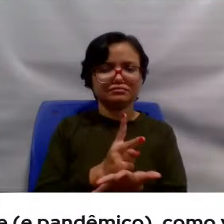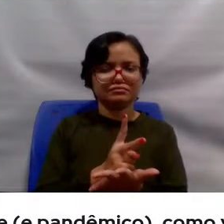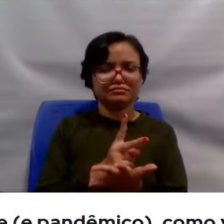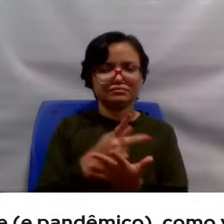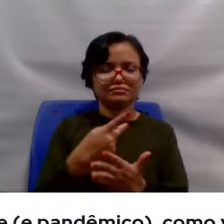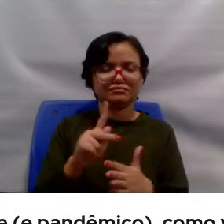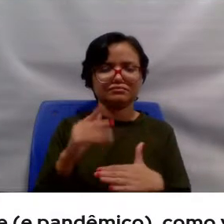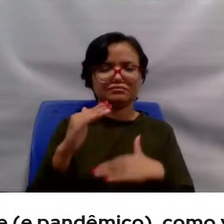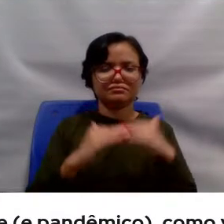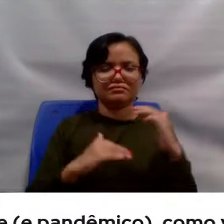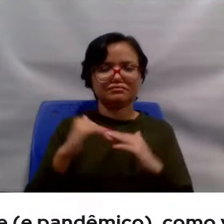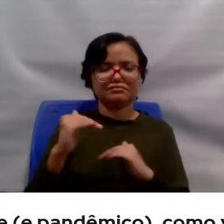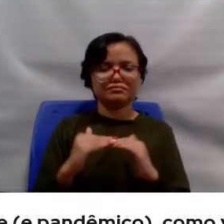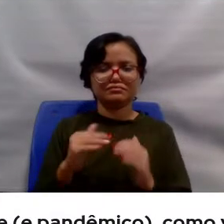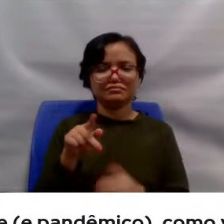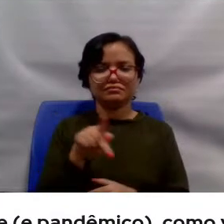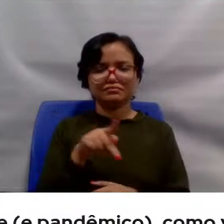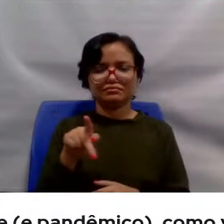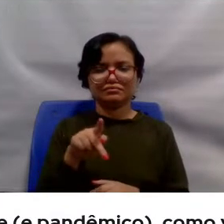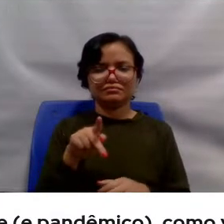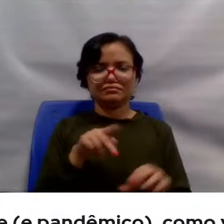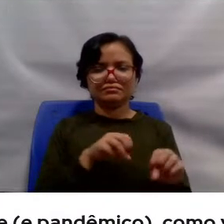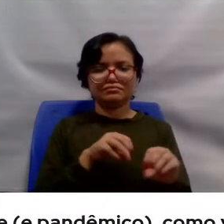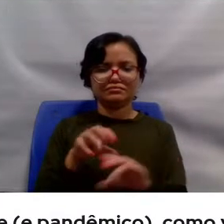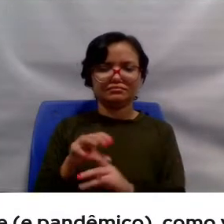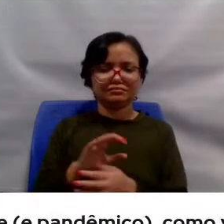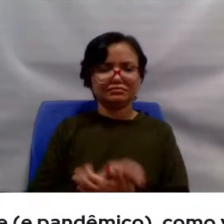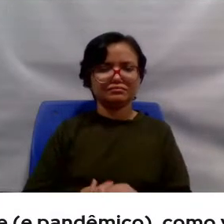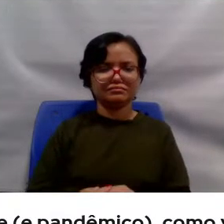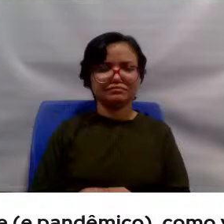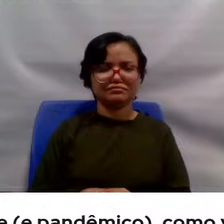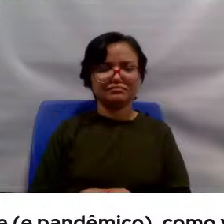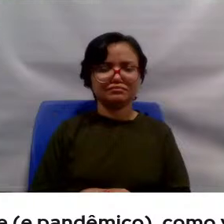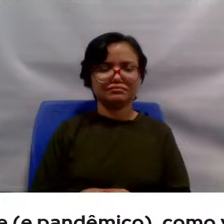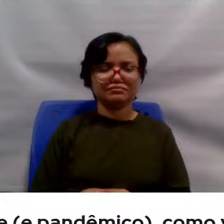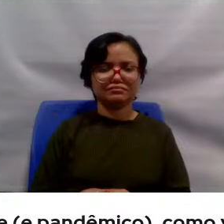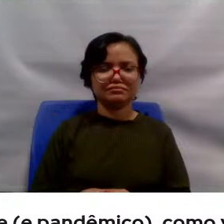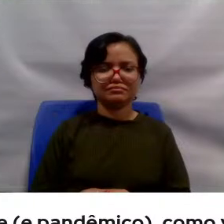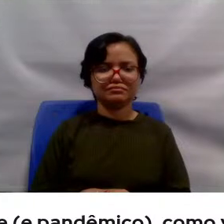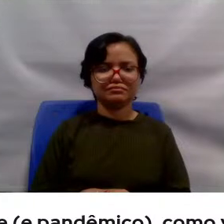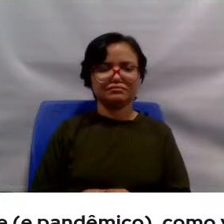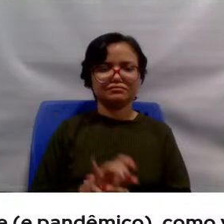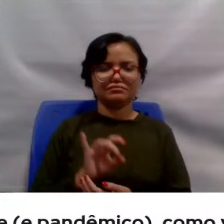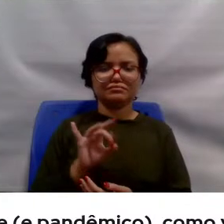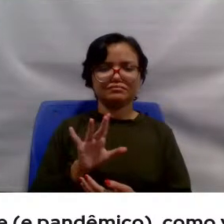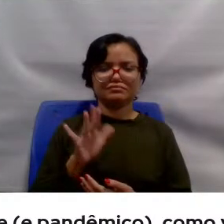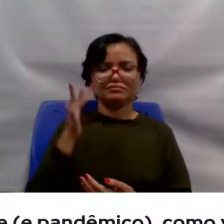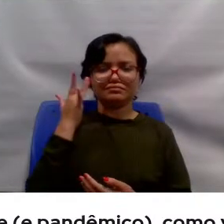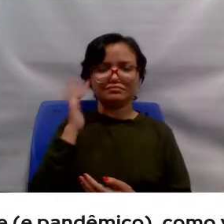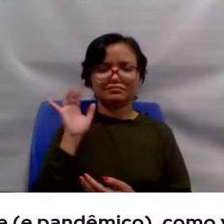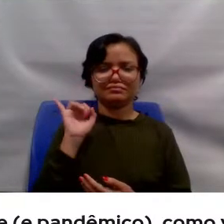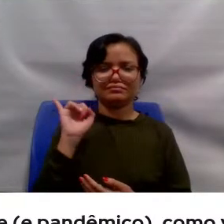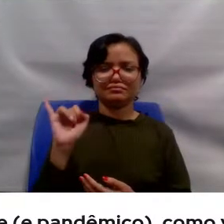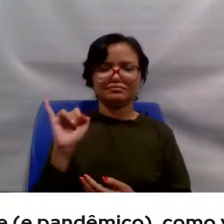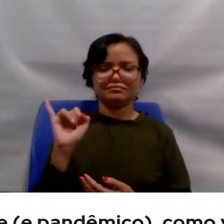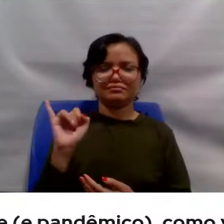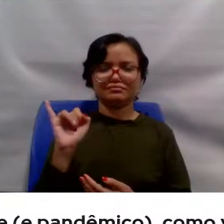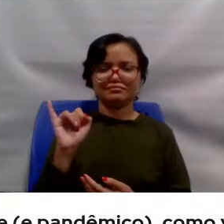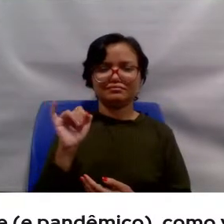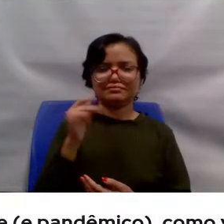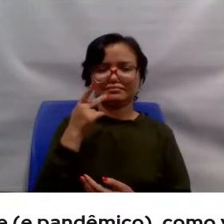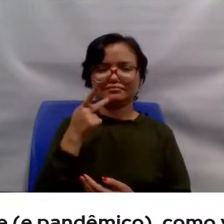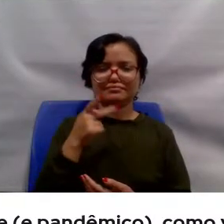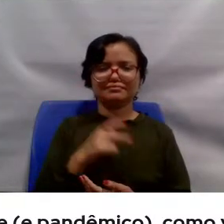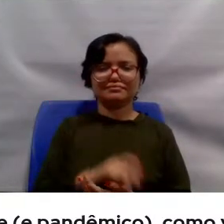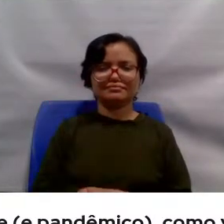profissão de professores, de educadores. É isso. Não sei se eu falei do